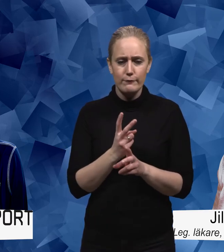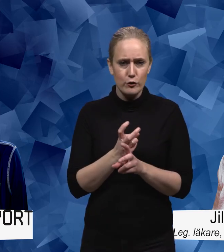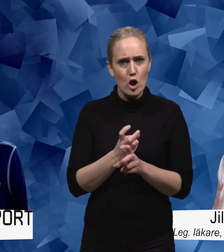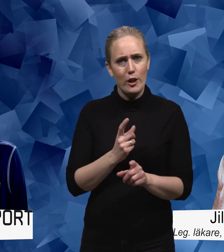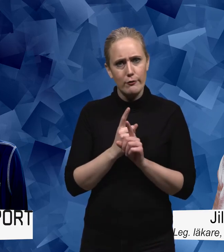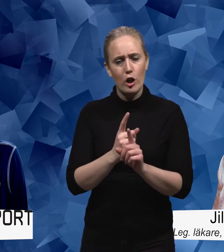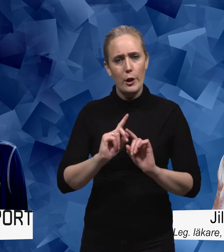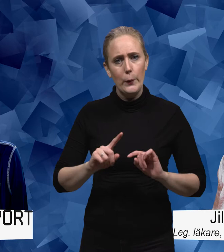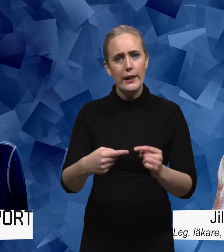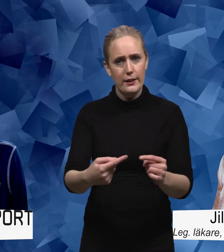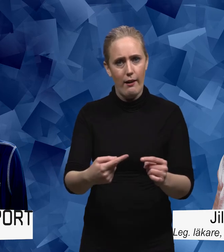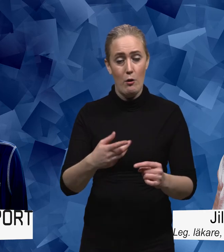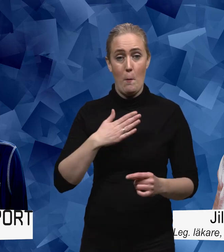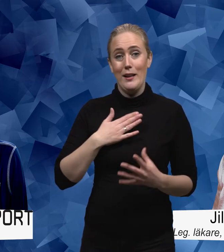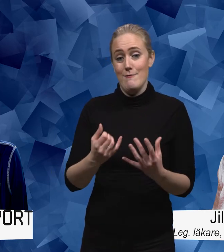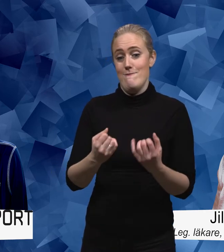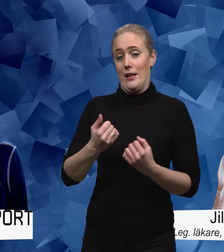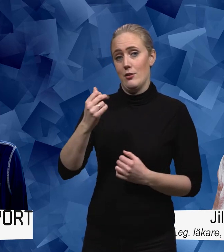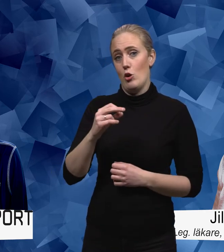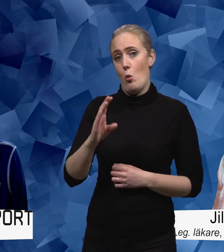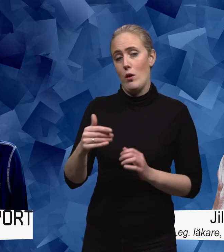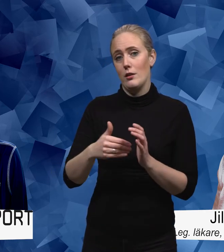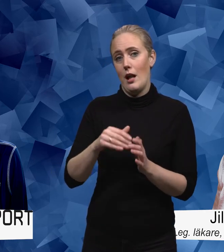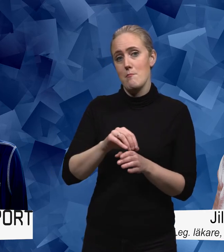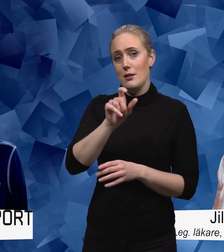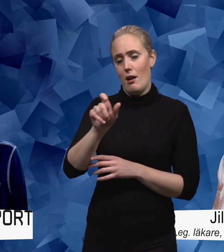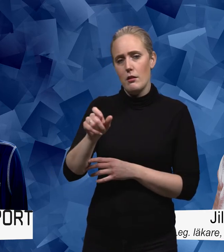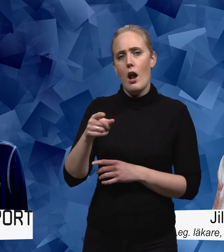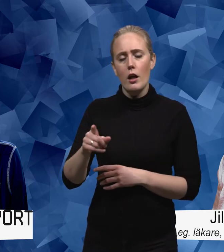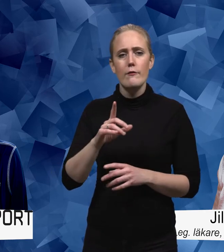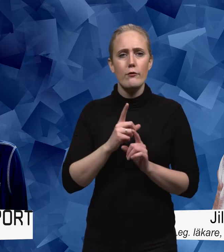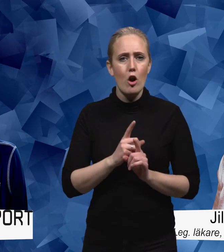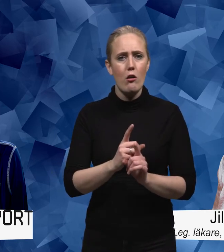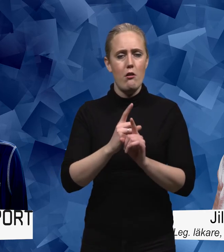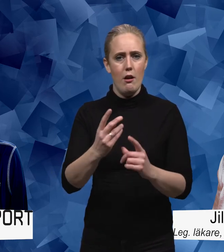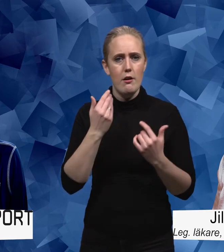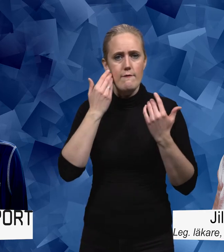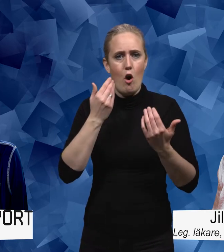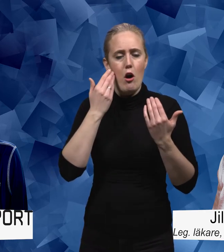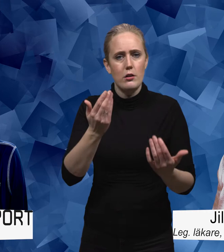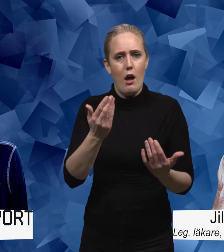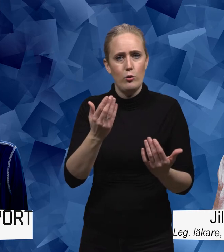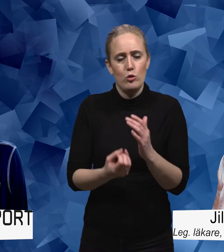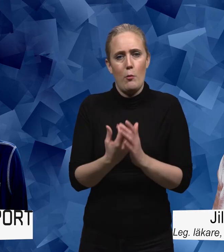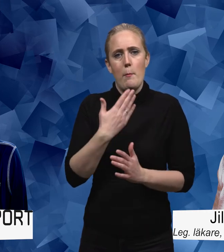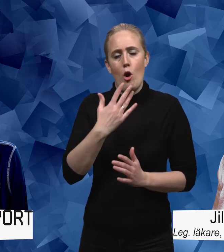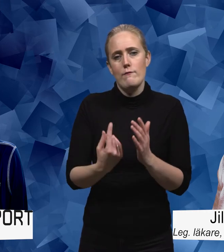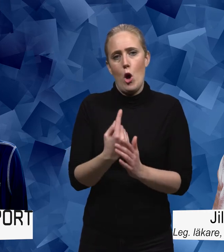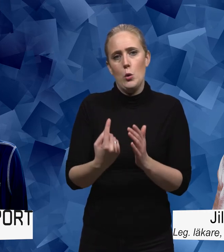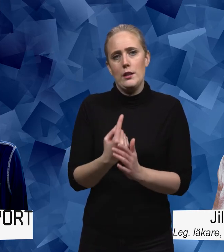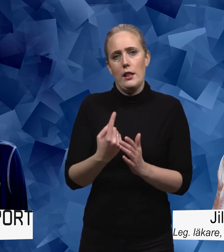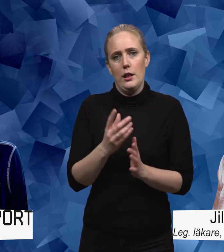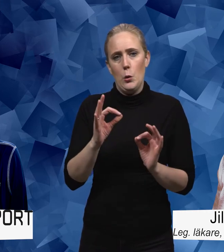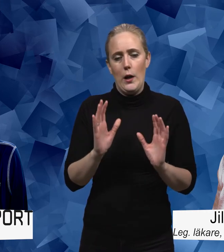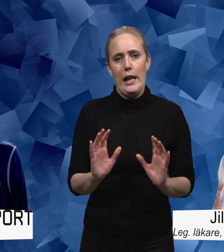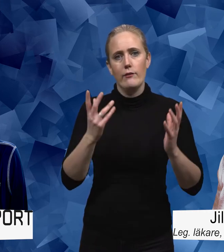viktigaste råd som jag också försöker ge till patienter det är att ha en vardag och ge dig själv så goda levnadsvanor som möjligt i den